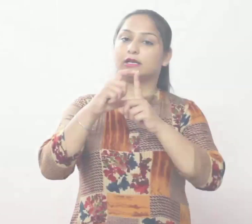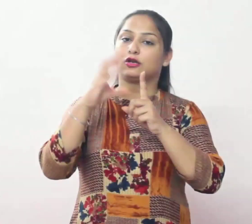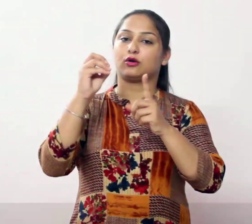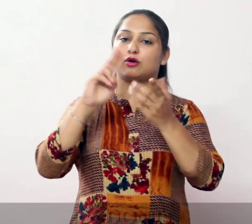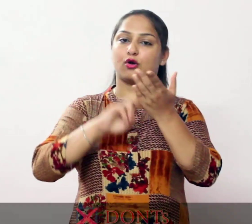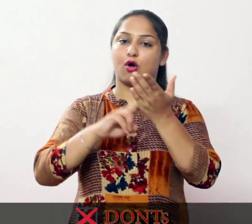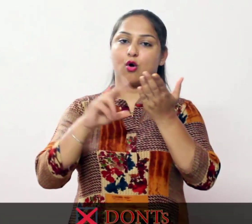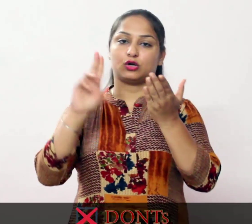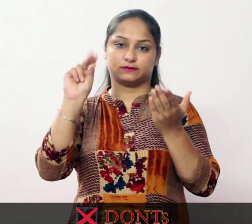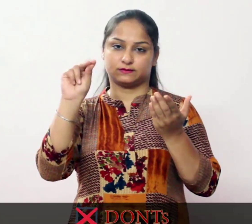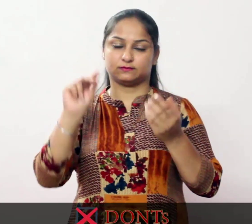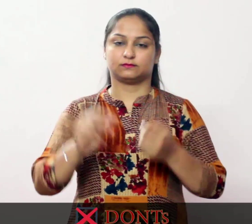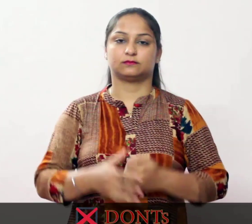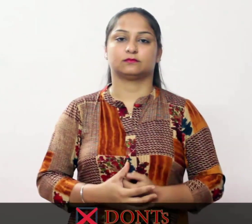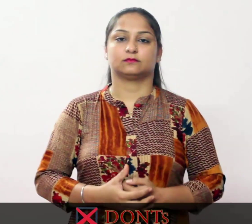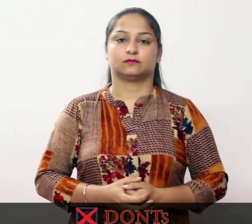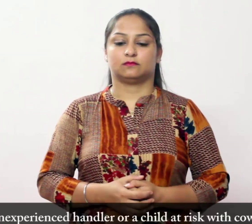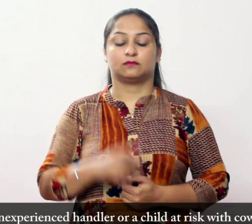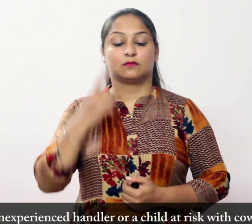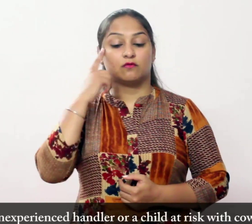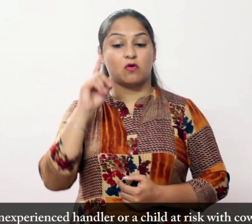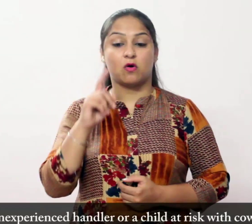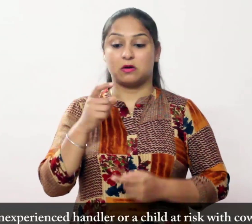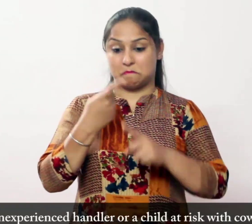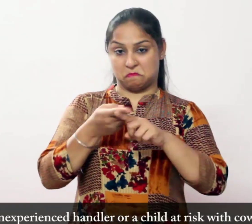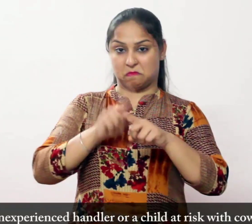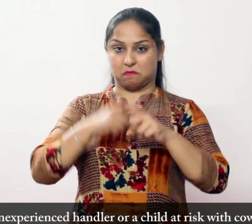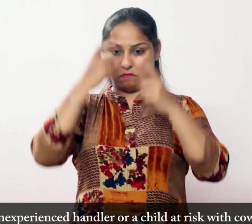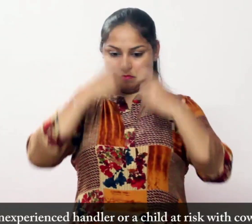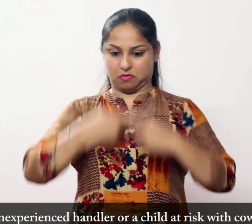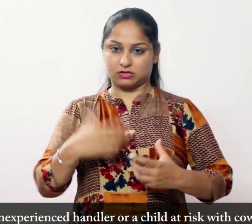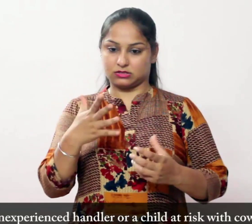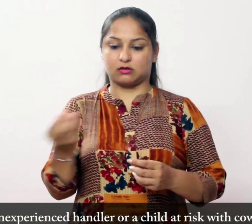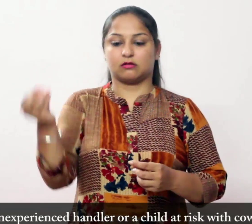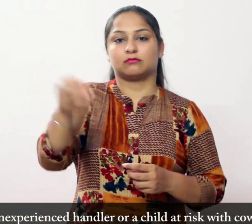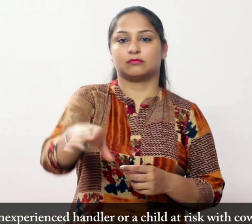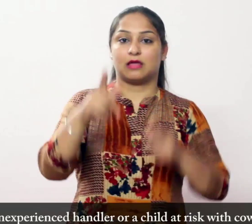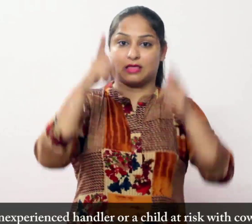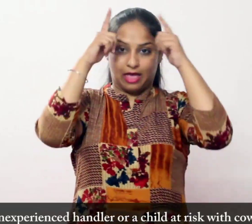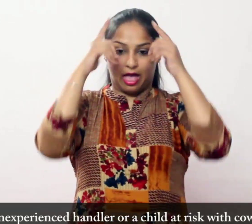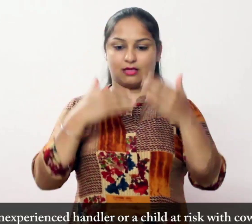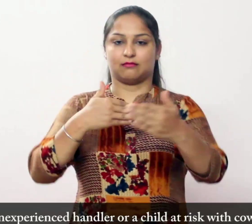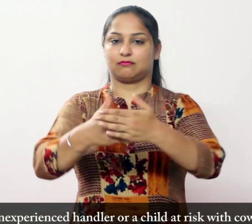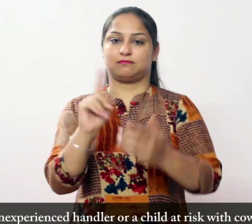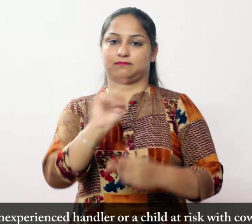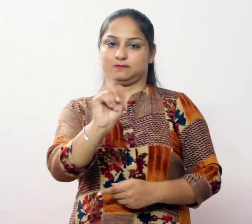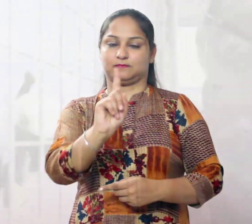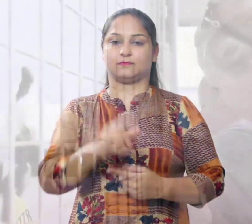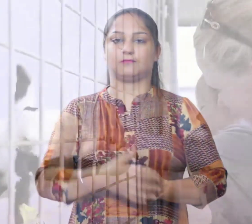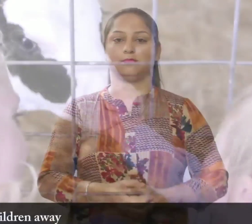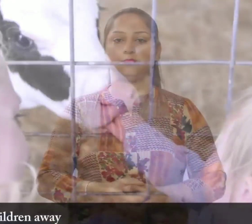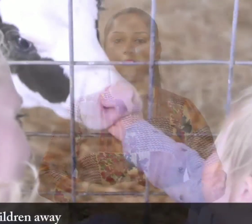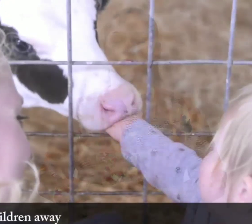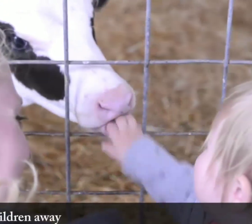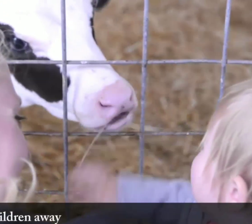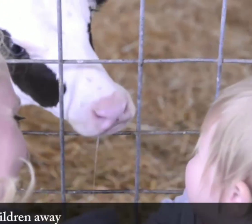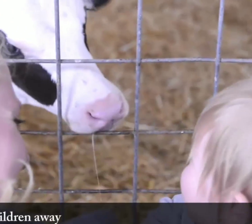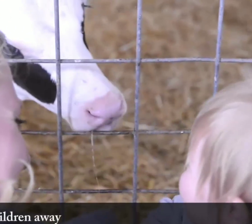क्या ना करें गायों के साथ एक अनुभव हीन हैंडलर या जोकिम वाले बच्चे को दूर रखें